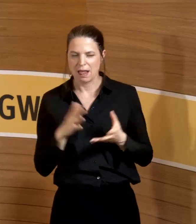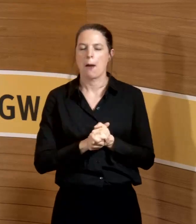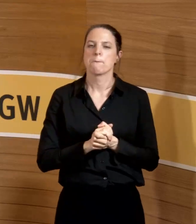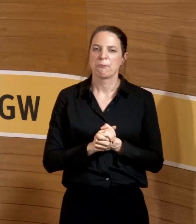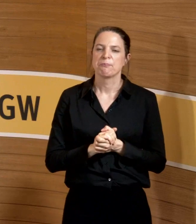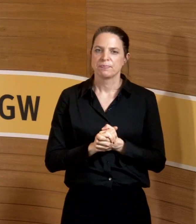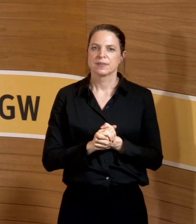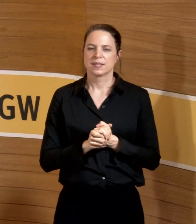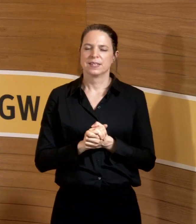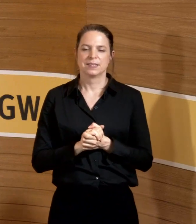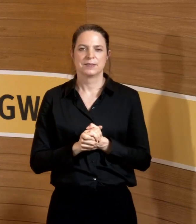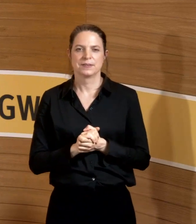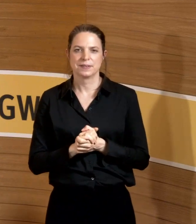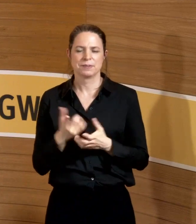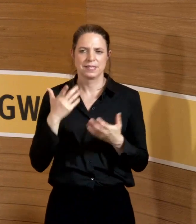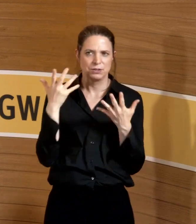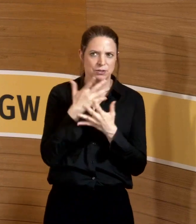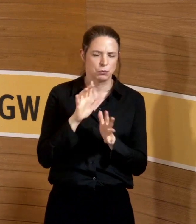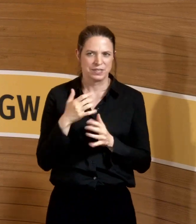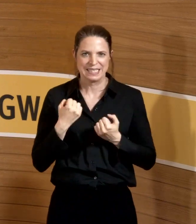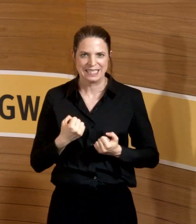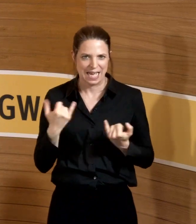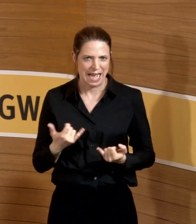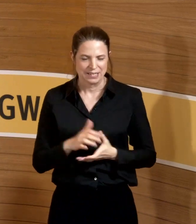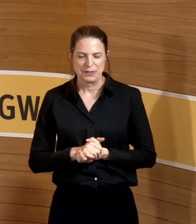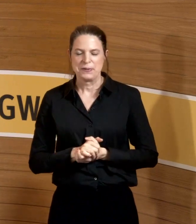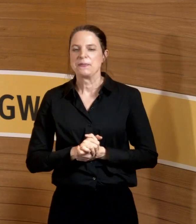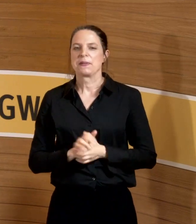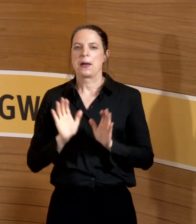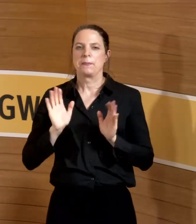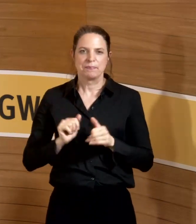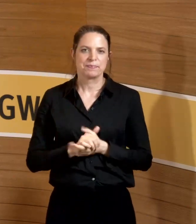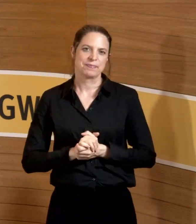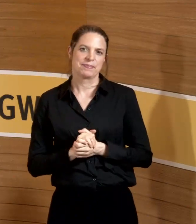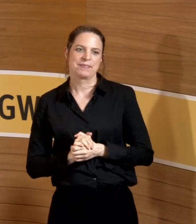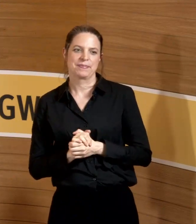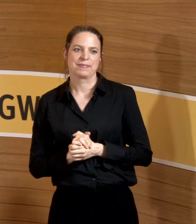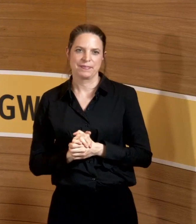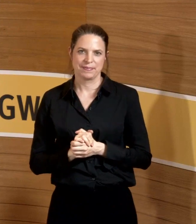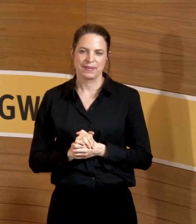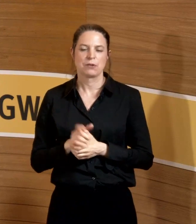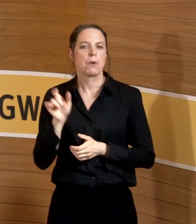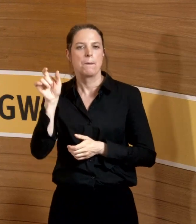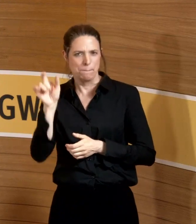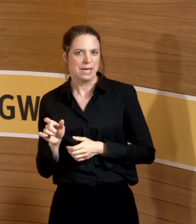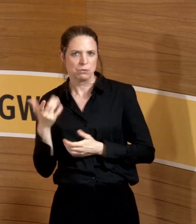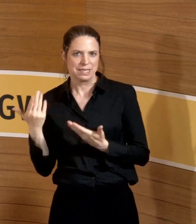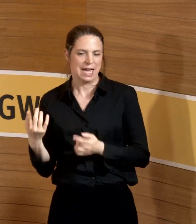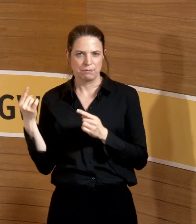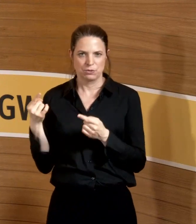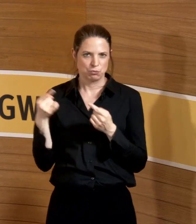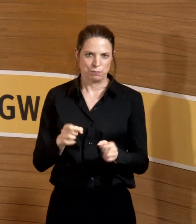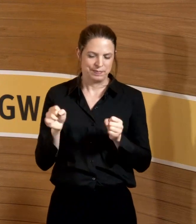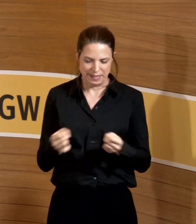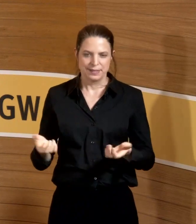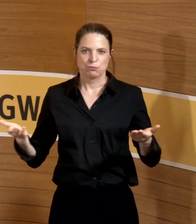Referent, bin mir ehrlich gesagt jetzt nicht ganz sicher, aber jedenfalls der oder die Referentin, Referent, es